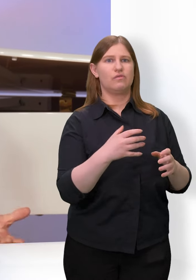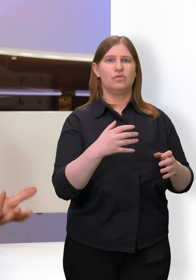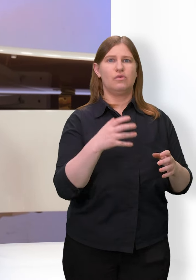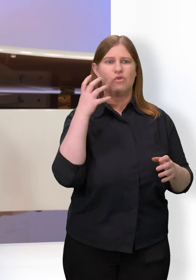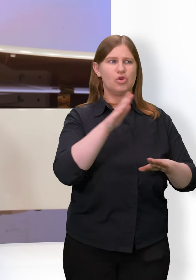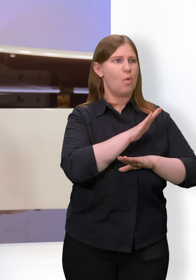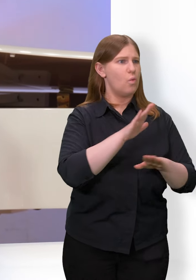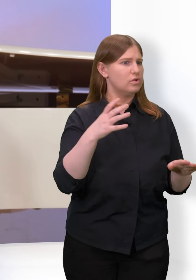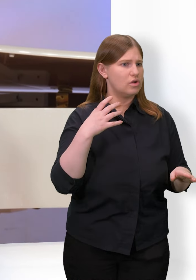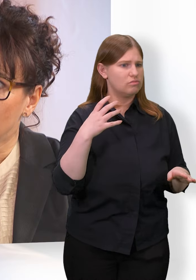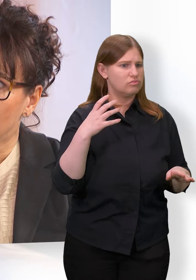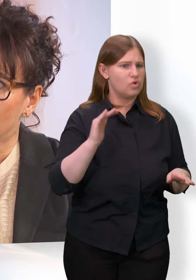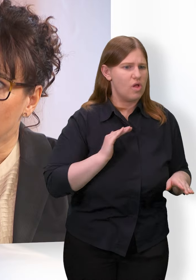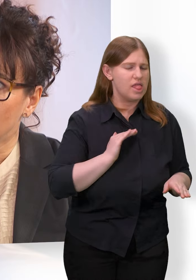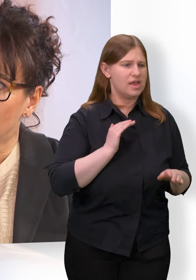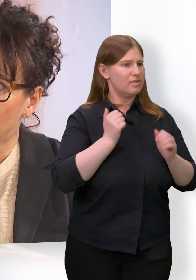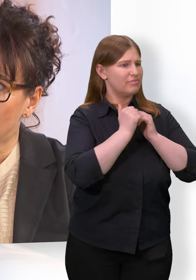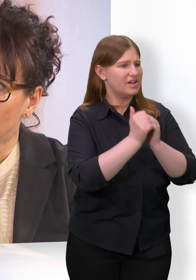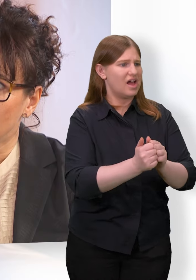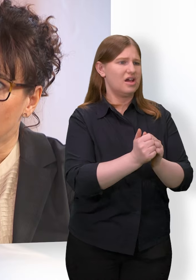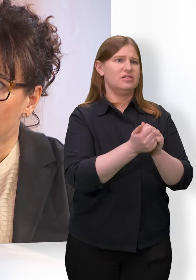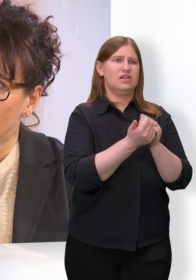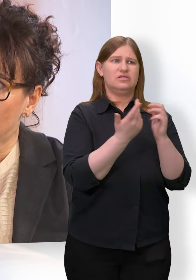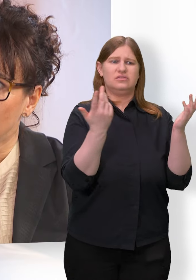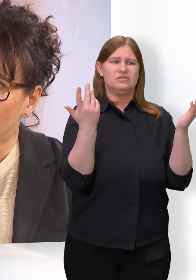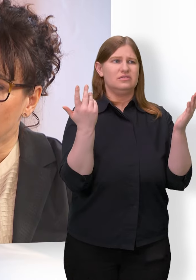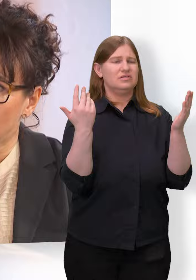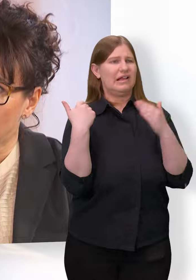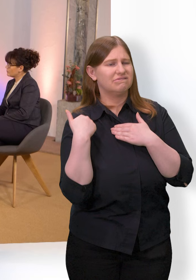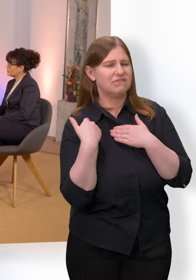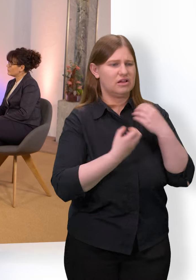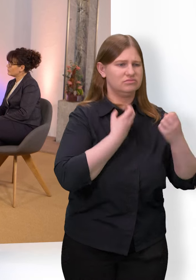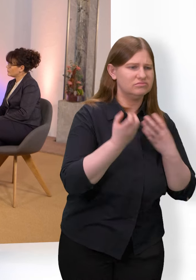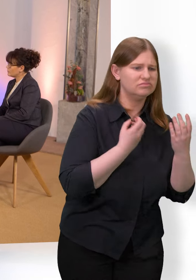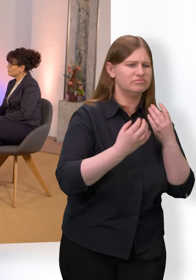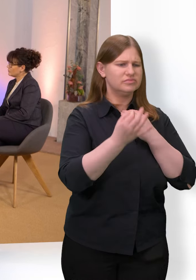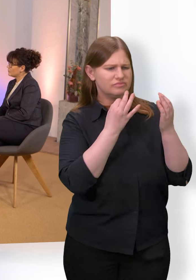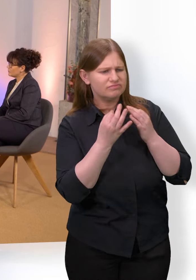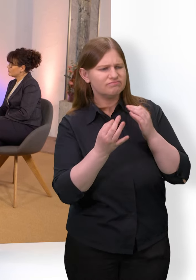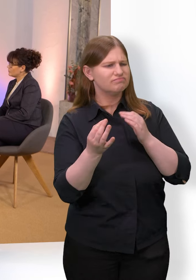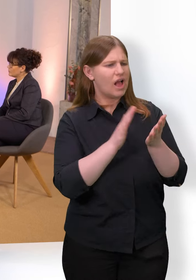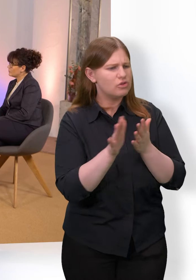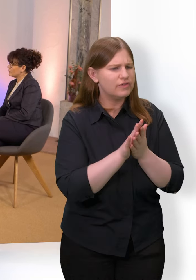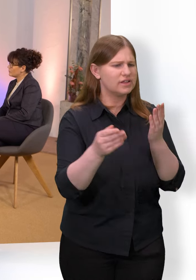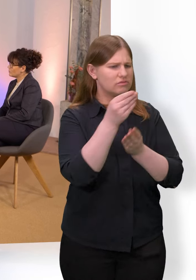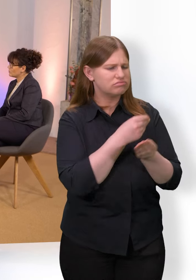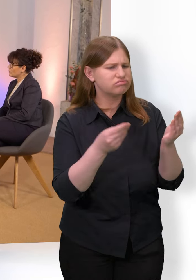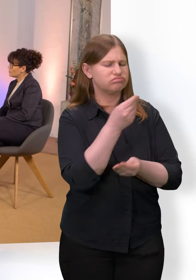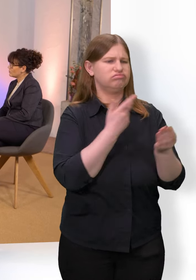die mich da begleiten, die mittragen, die immer wieder auch hinterfragen, mit denen ich mich austauschen kann, dann